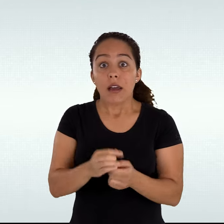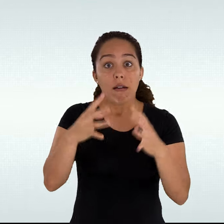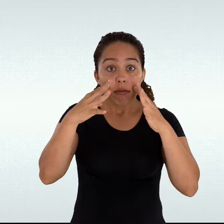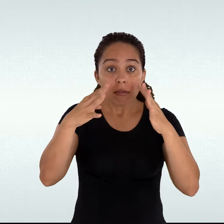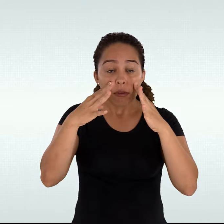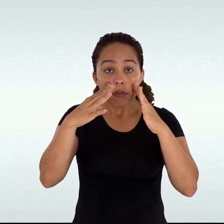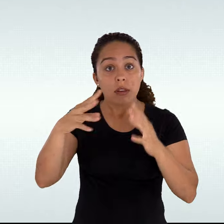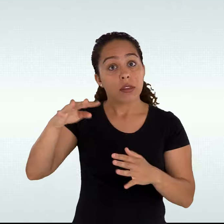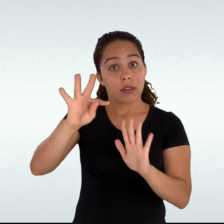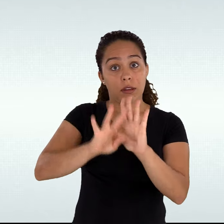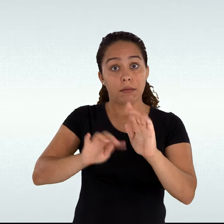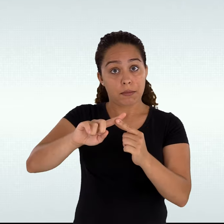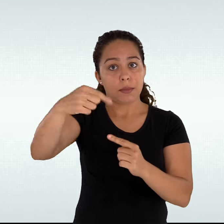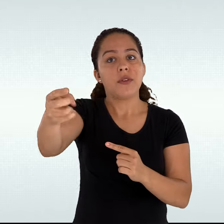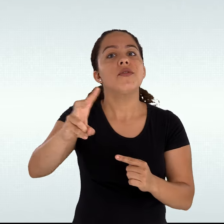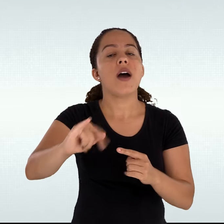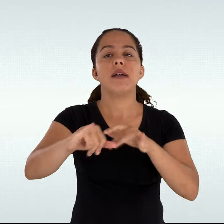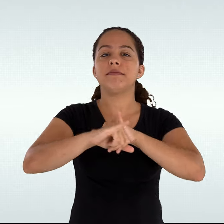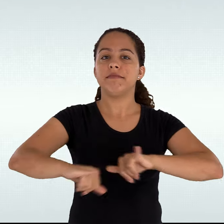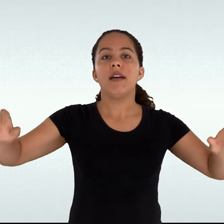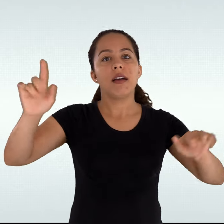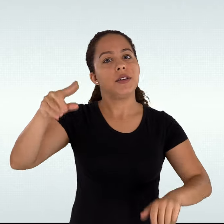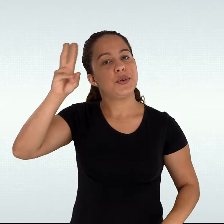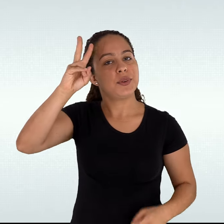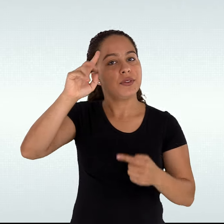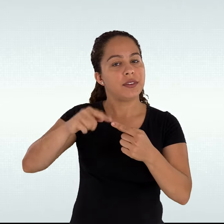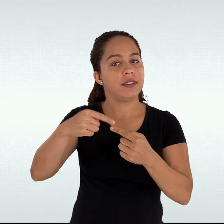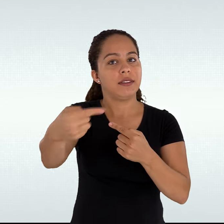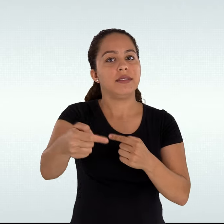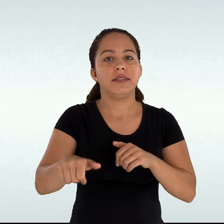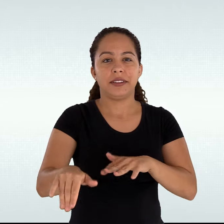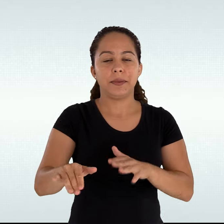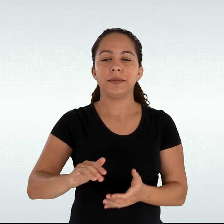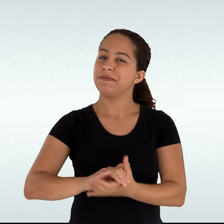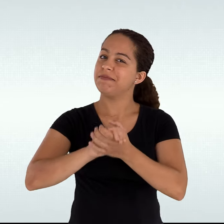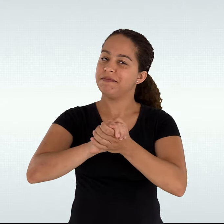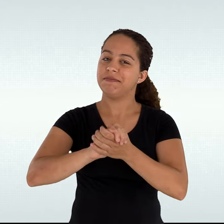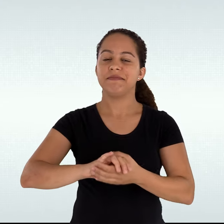-feira de setembro. Saudações Pedagógicas, Equipe Pró-Ensino